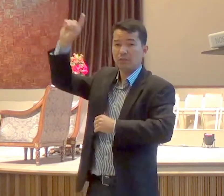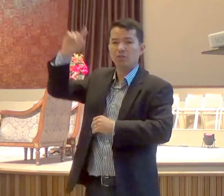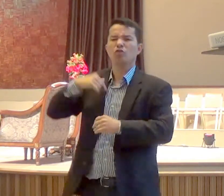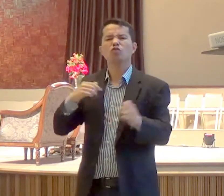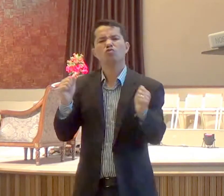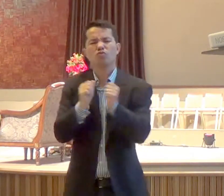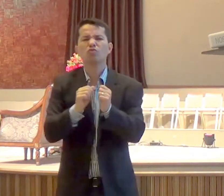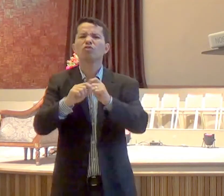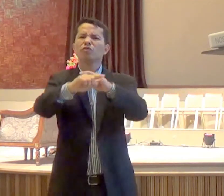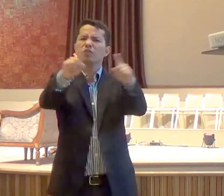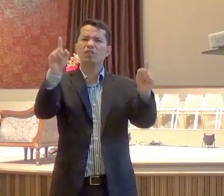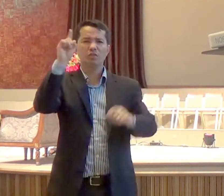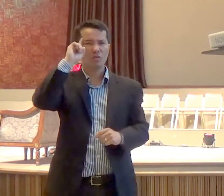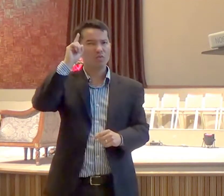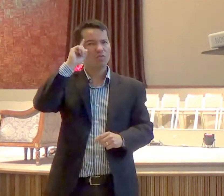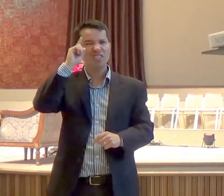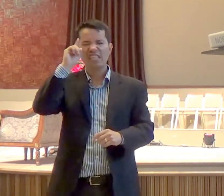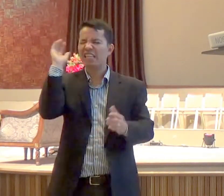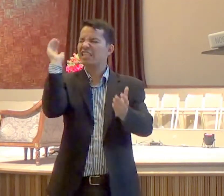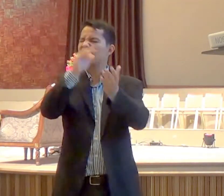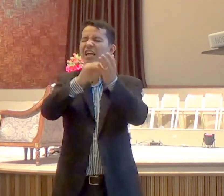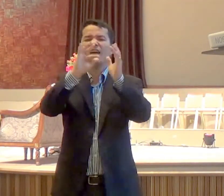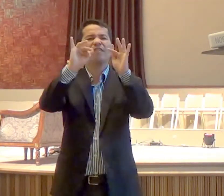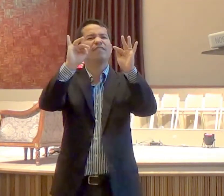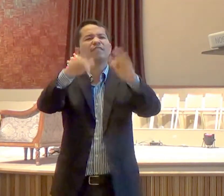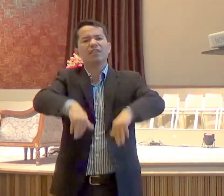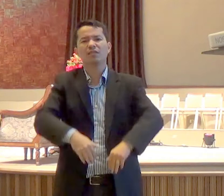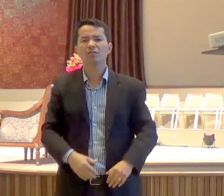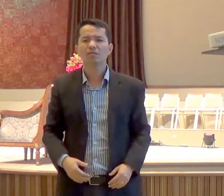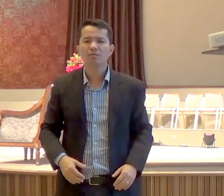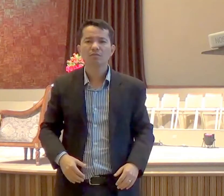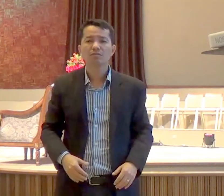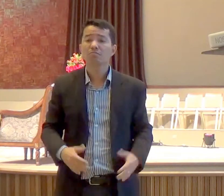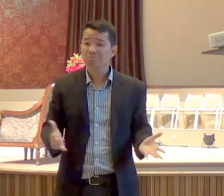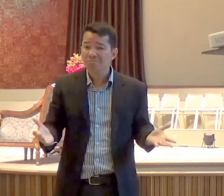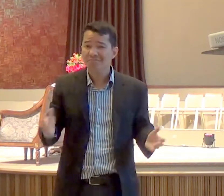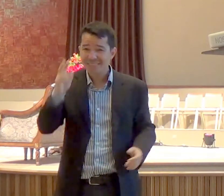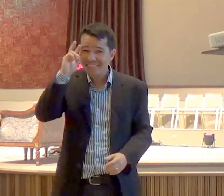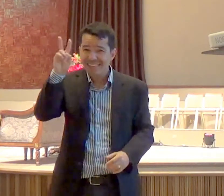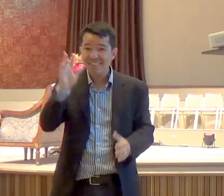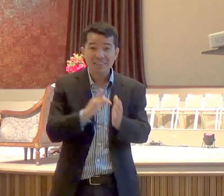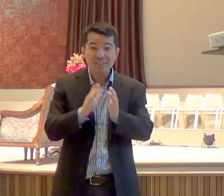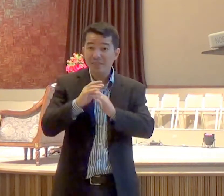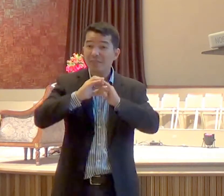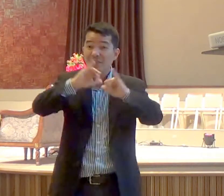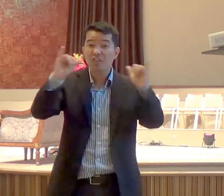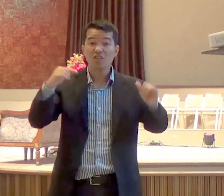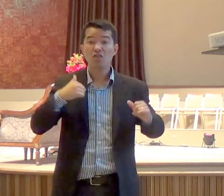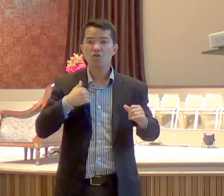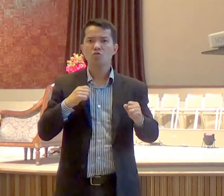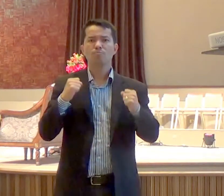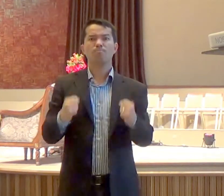os dias até a consumação dos céus, onde é que começa isso? quando Jesus diz, eu tenho o poder, e vocês vão fazer o trabalho,